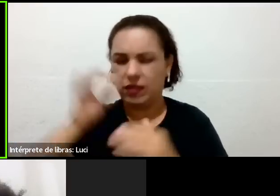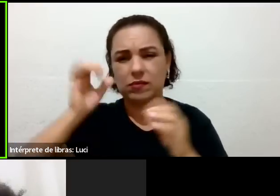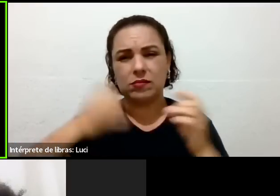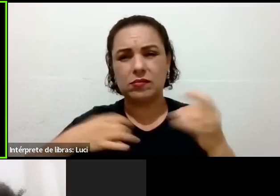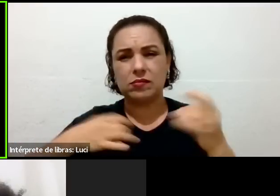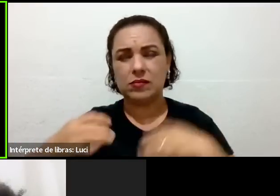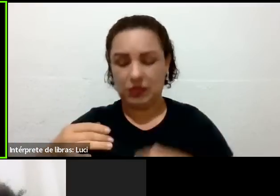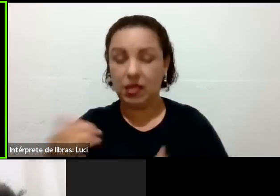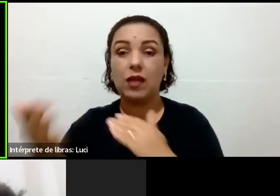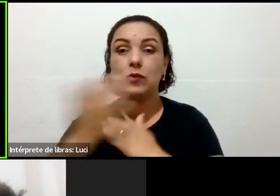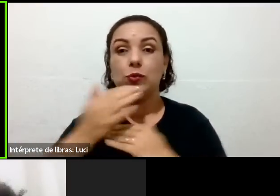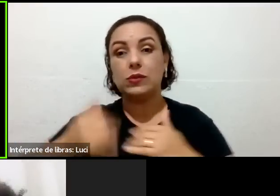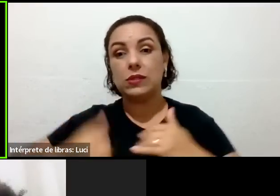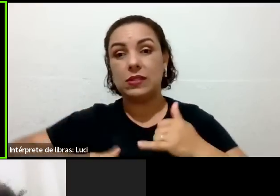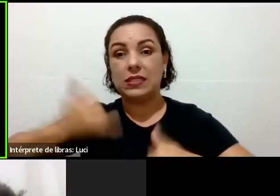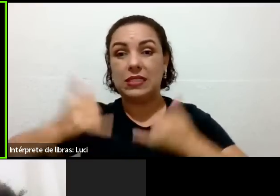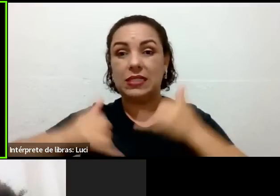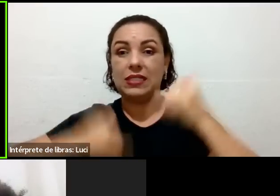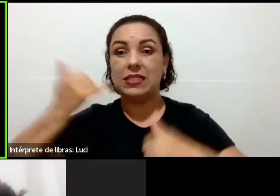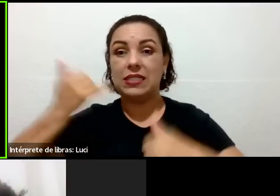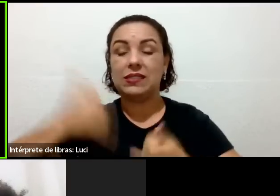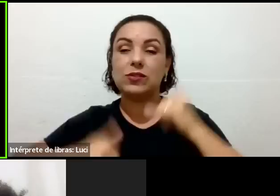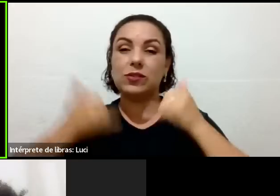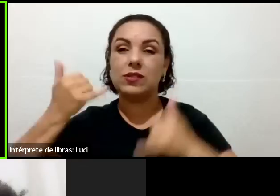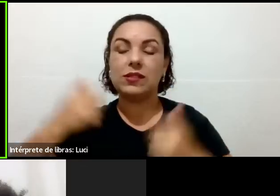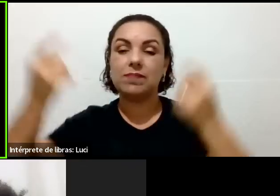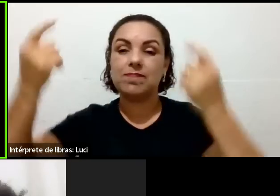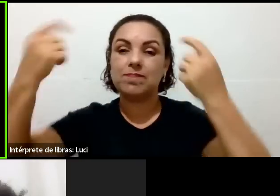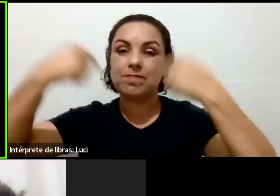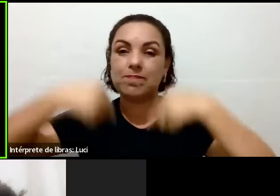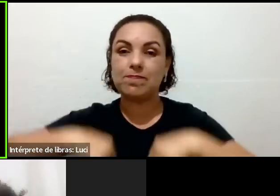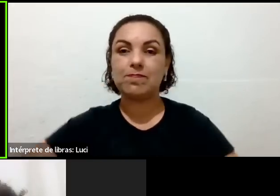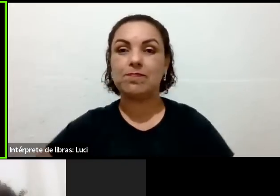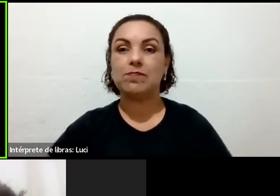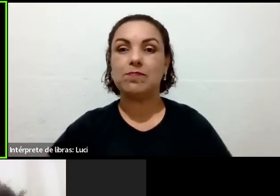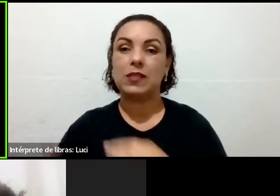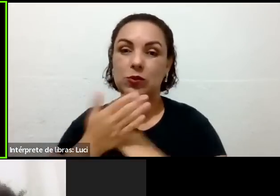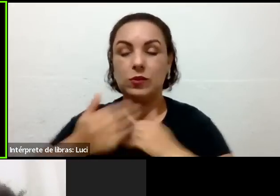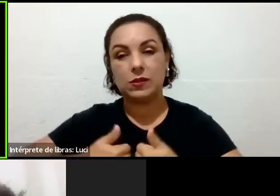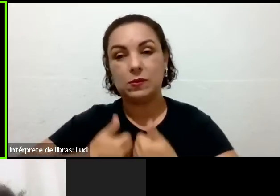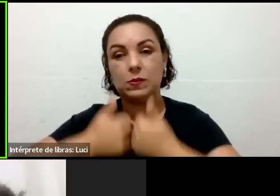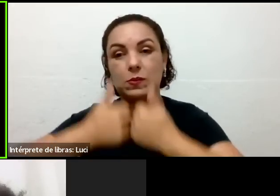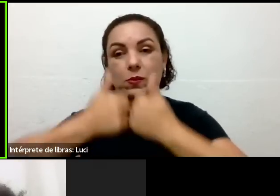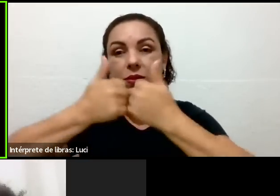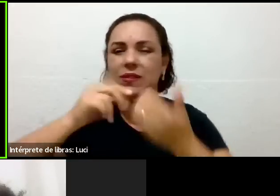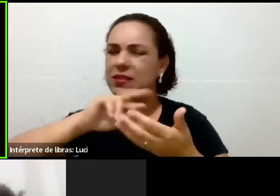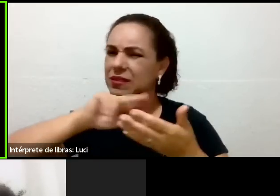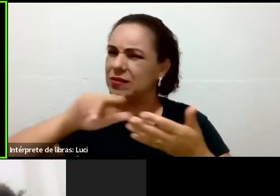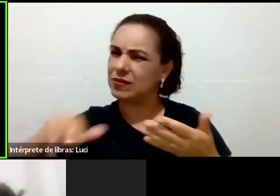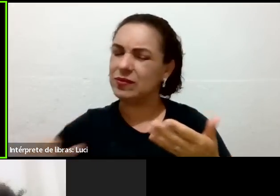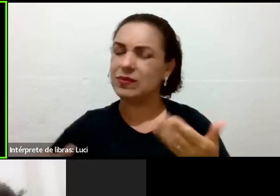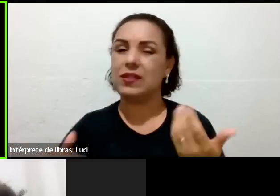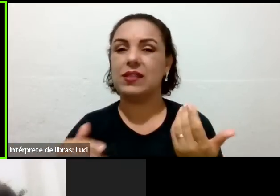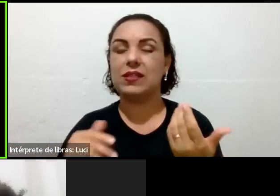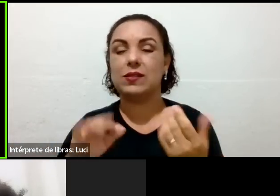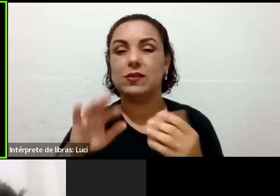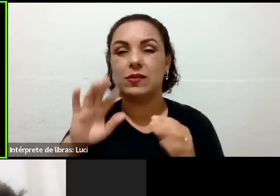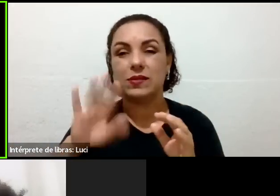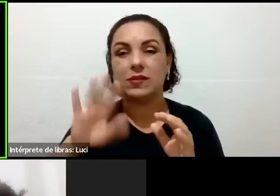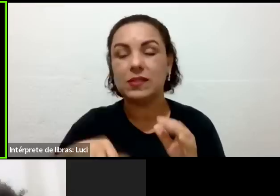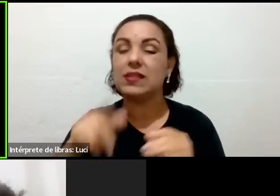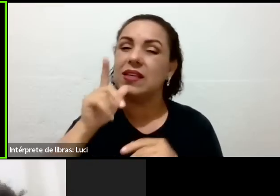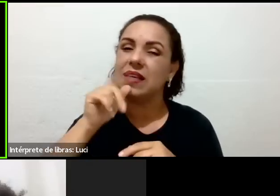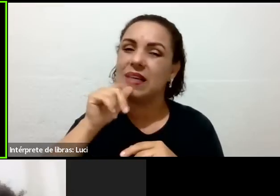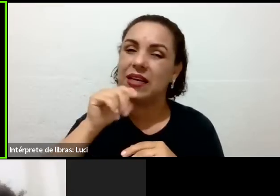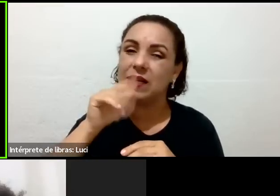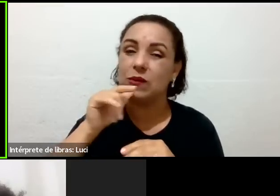nosso organismo, essa informação não chega para a gente, mas não é a água que a gente toma, que ela está morta, vamos dizer assim,